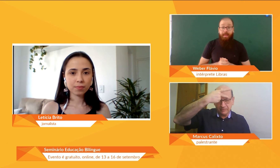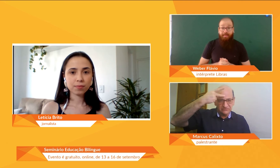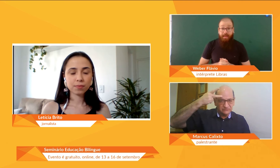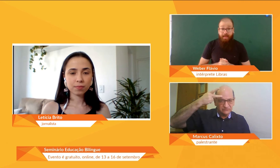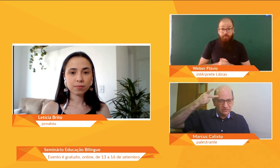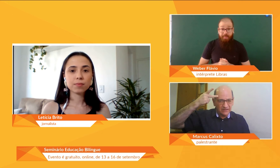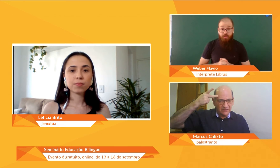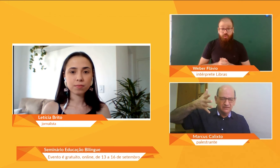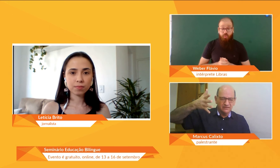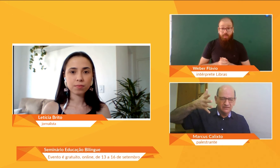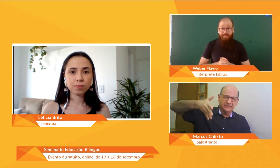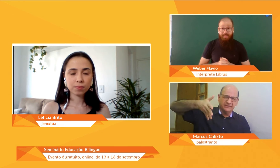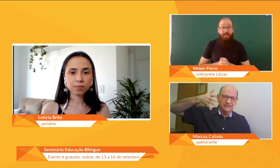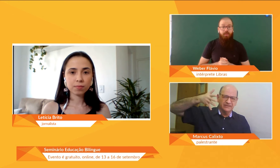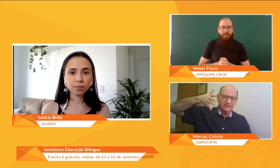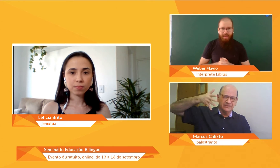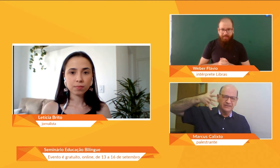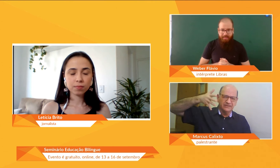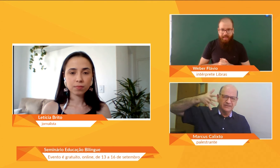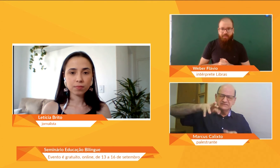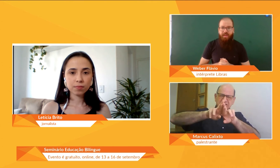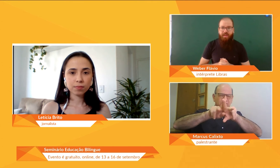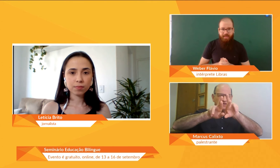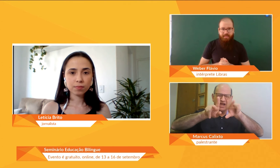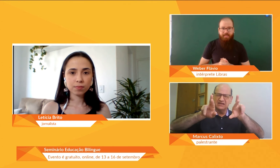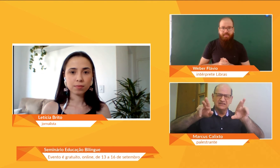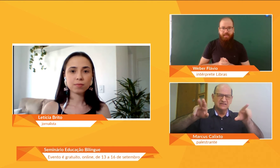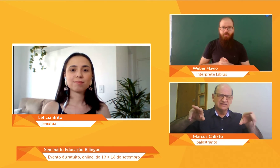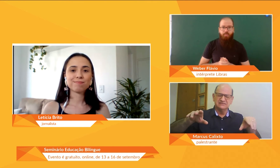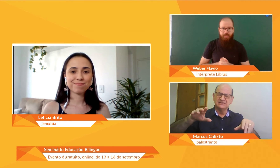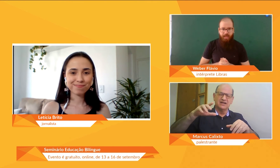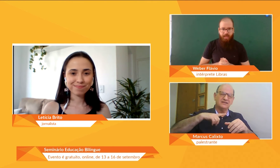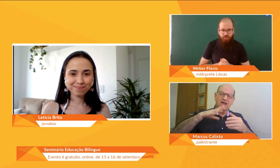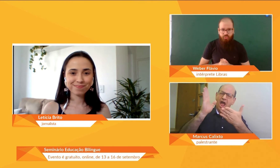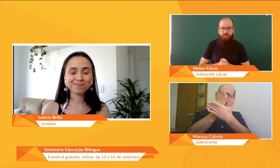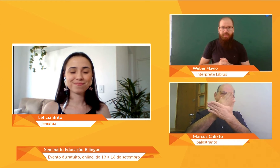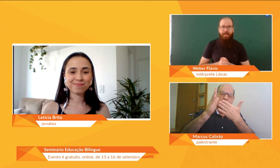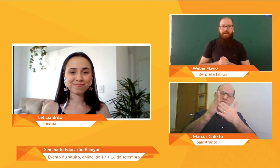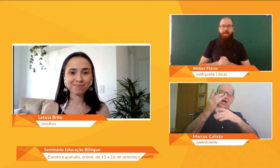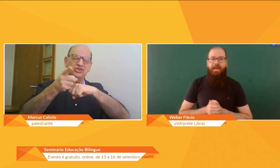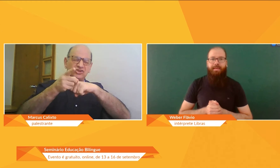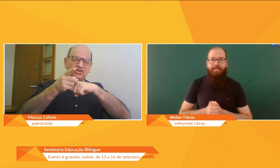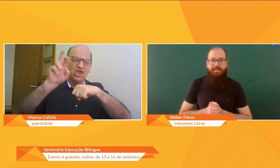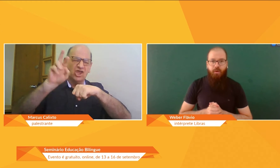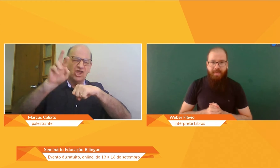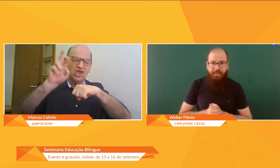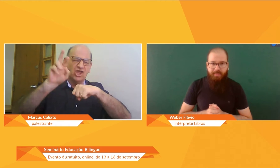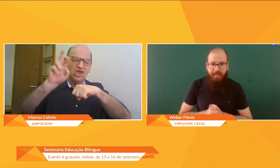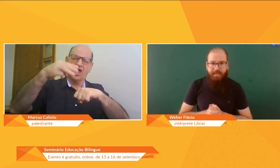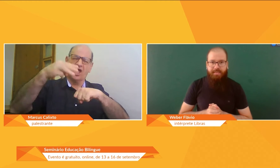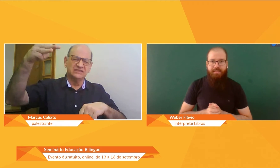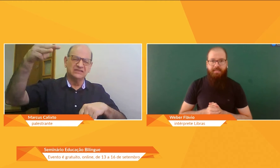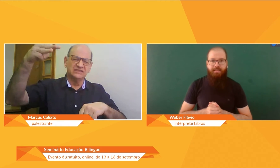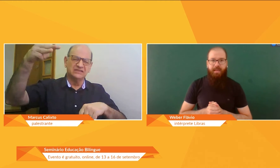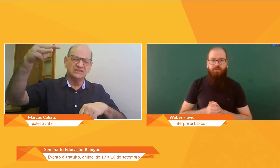Teremos pessoas renomadas, referências na comunidade surda que são militantes,